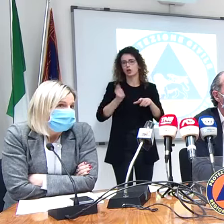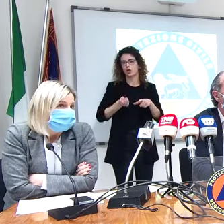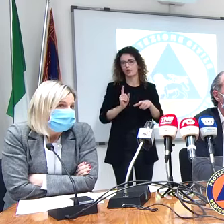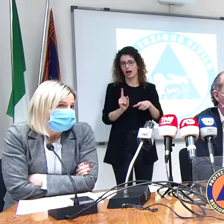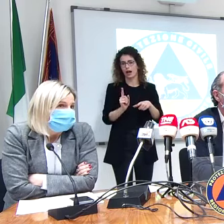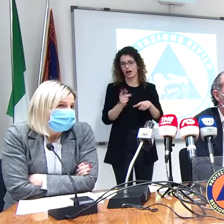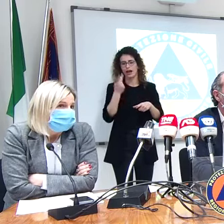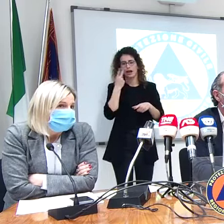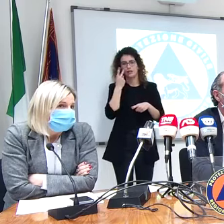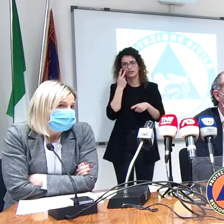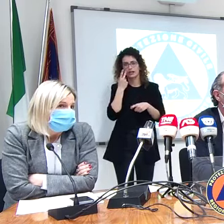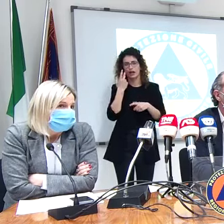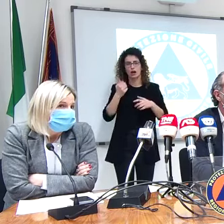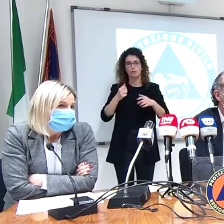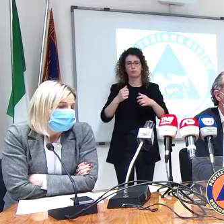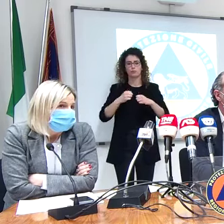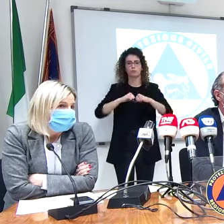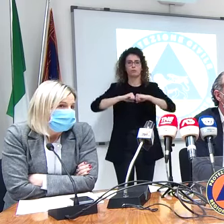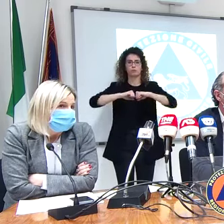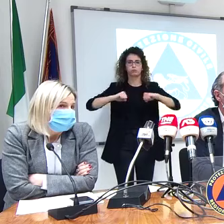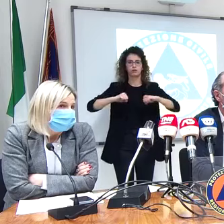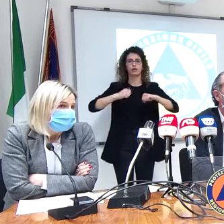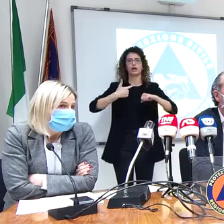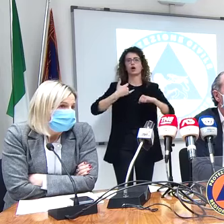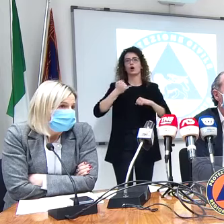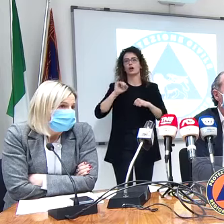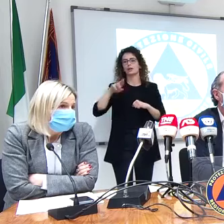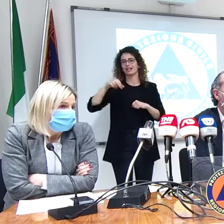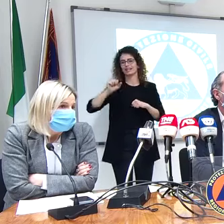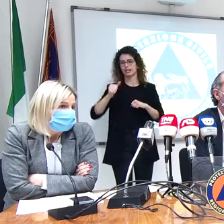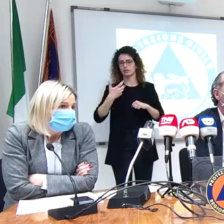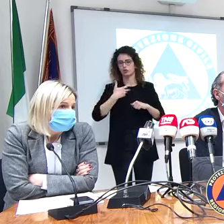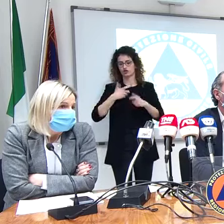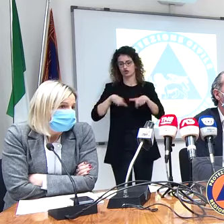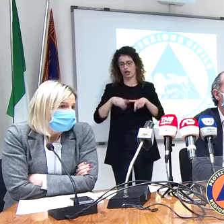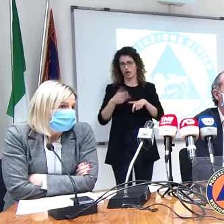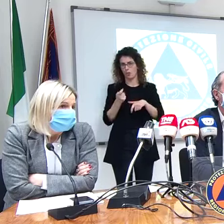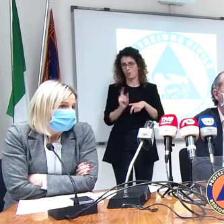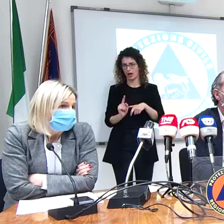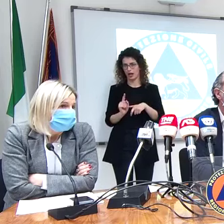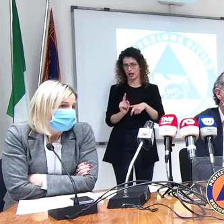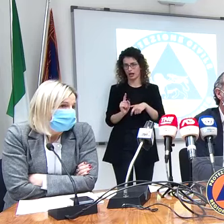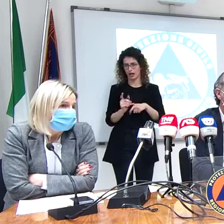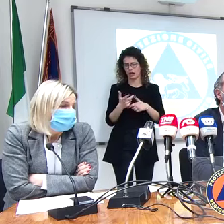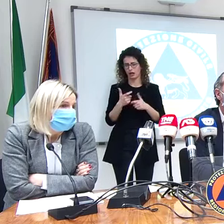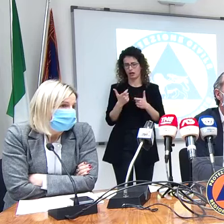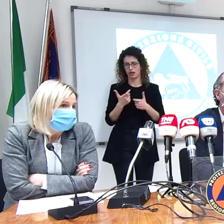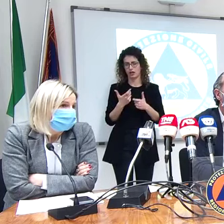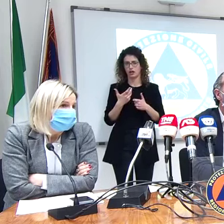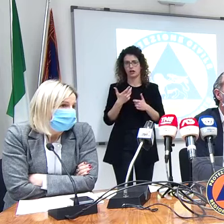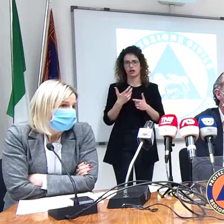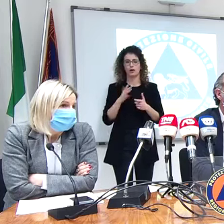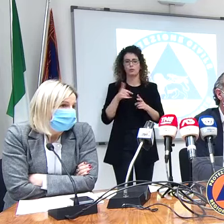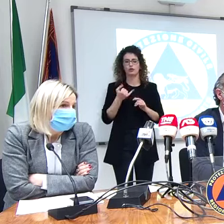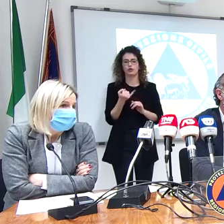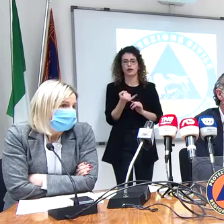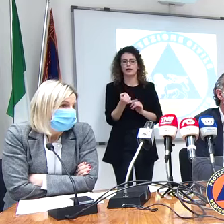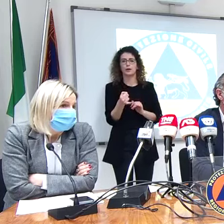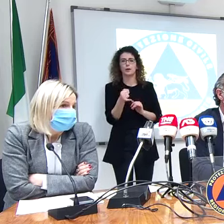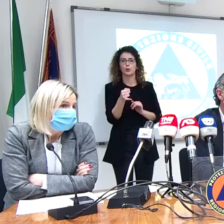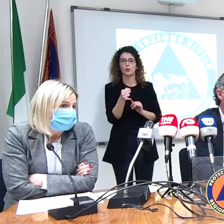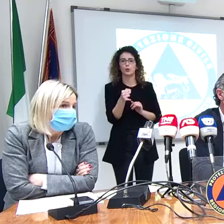iperteso obeso ha una esenzione ticket dopodiché c'è sempre l'ultima spiaggia la penultima chiamare